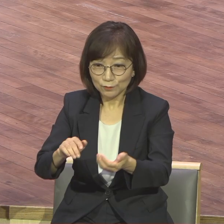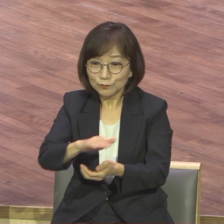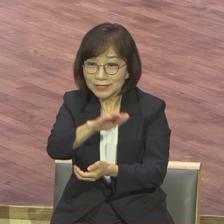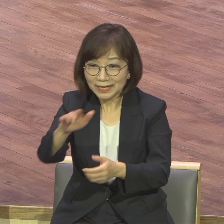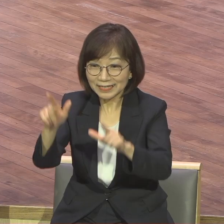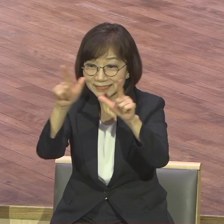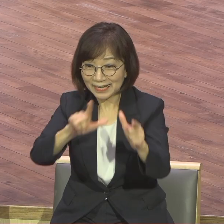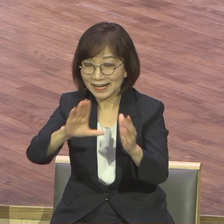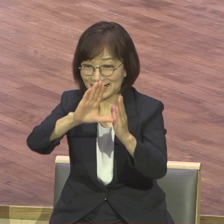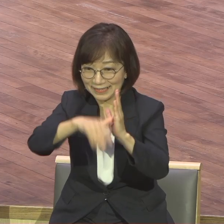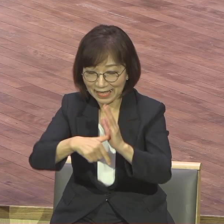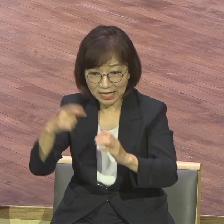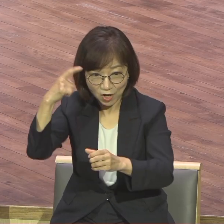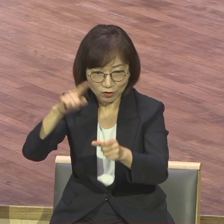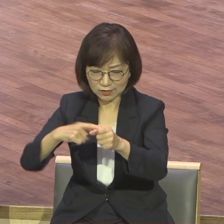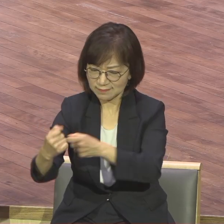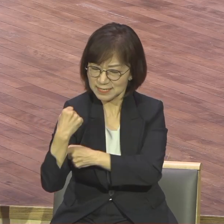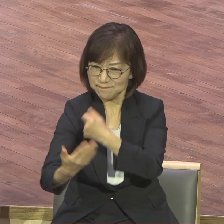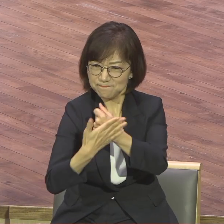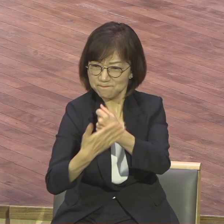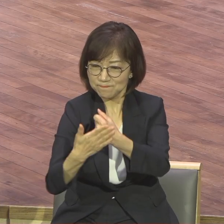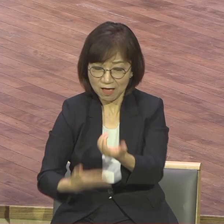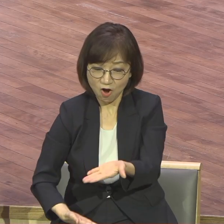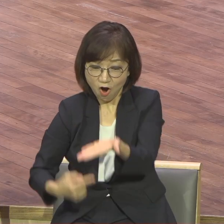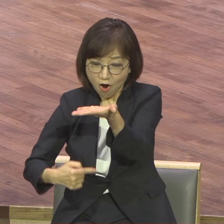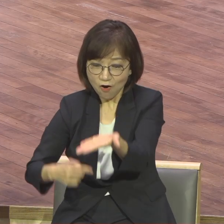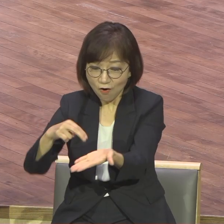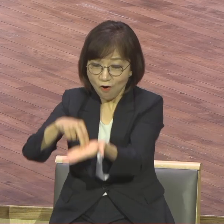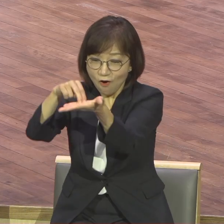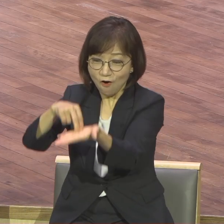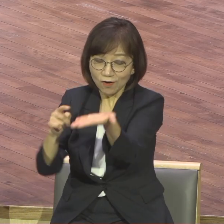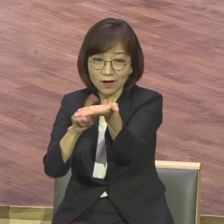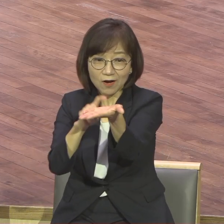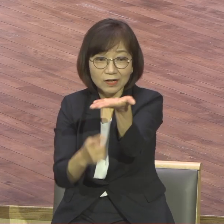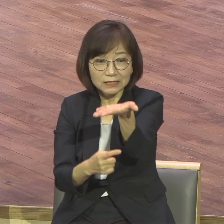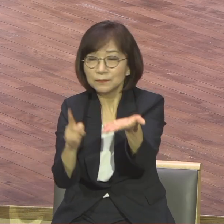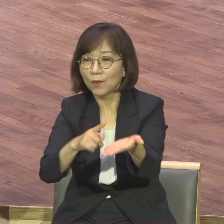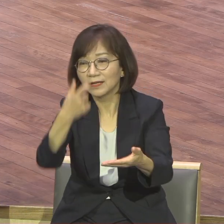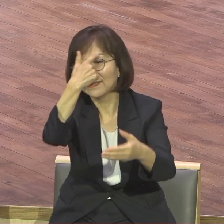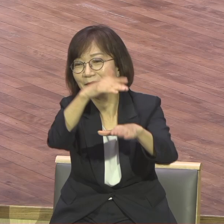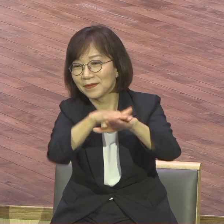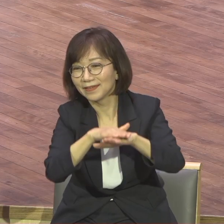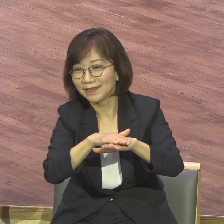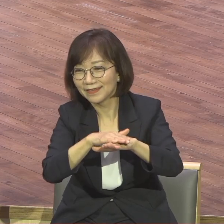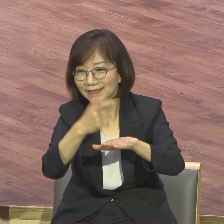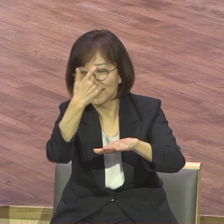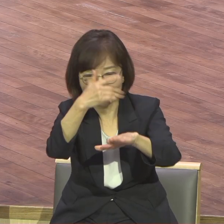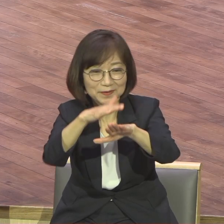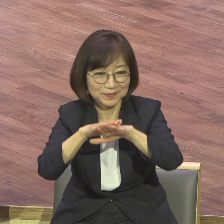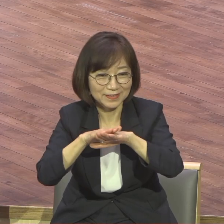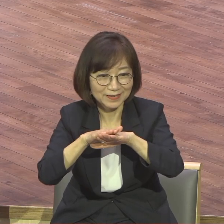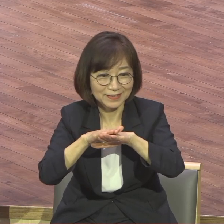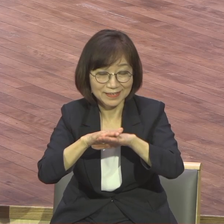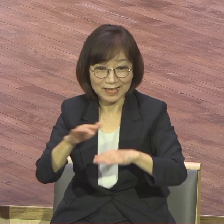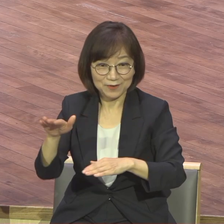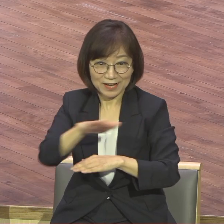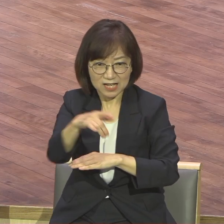영적 스프링보드 영적 도약대가 돼야 돼요. 우리가 영적 확 올라가서